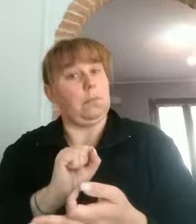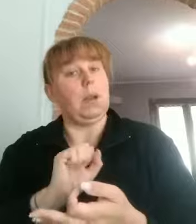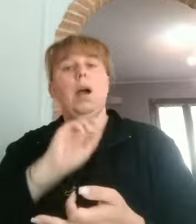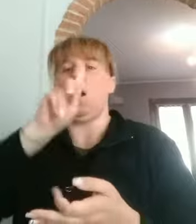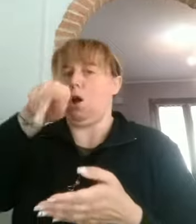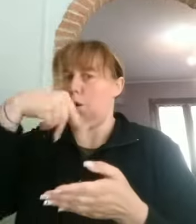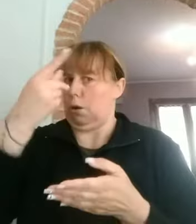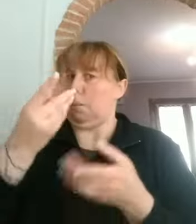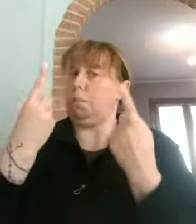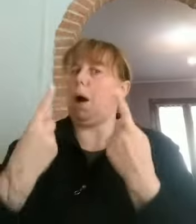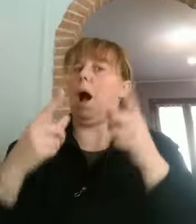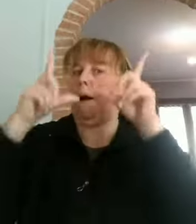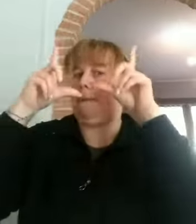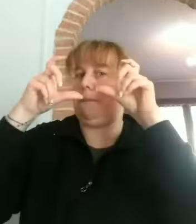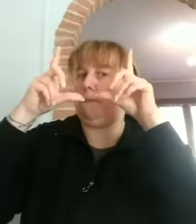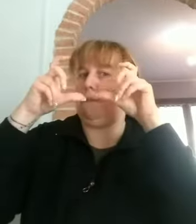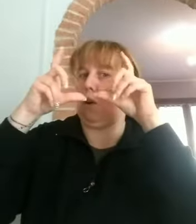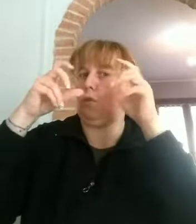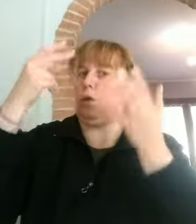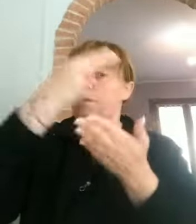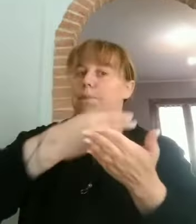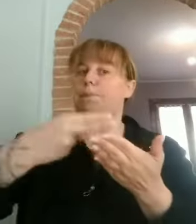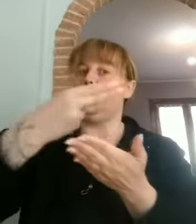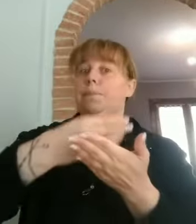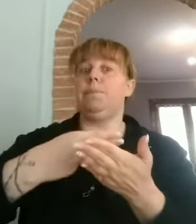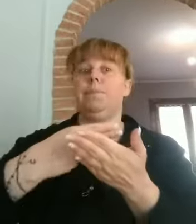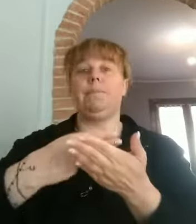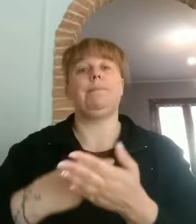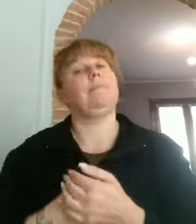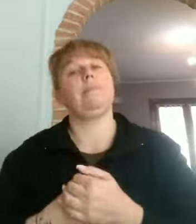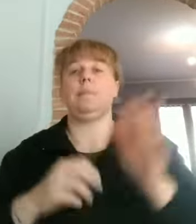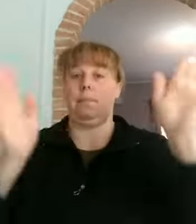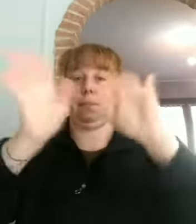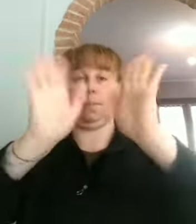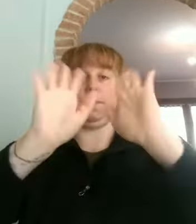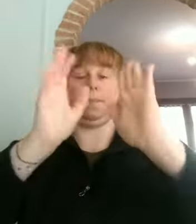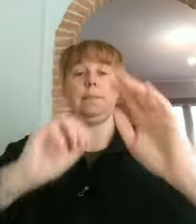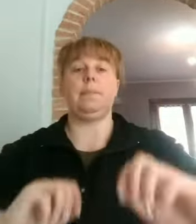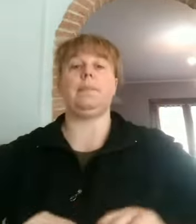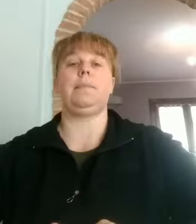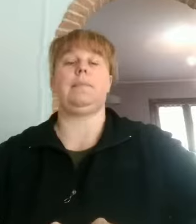mandateci le foto dei vostri disegni. Ciao bimbi, bye bye! Ciao bimbi. Grazie.